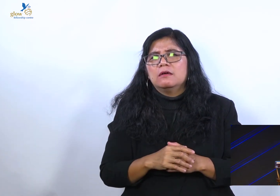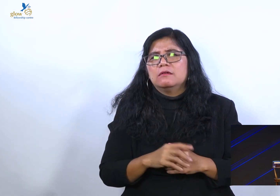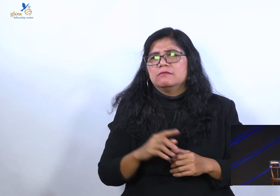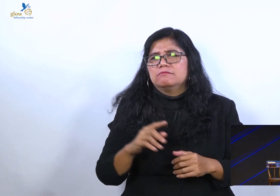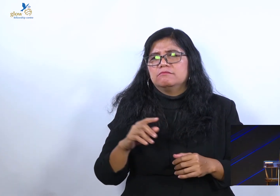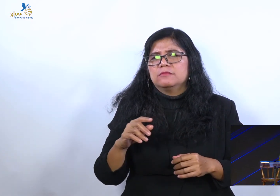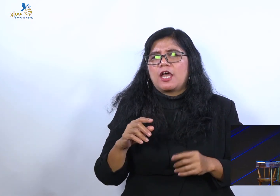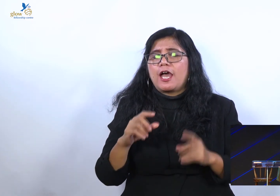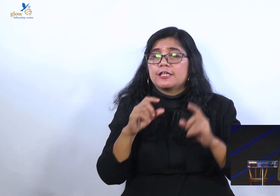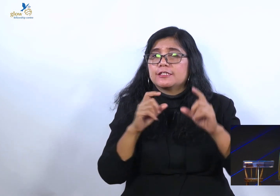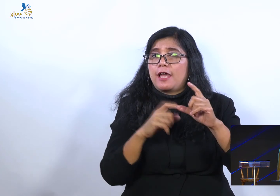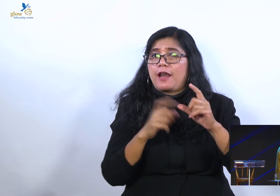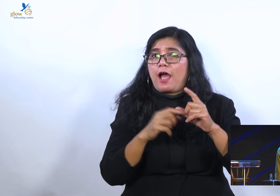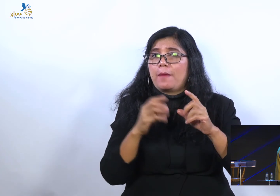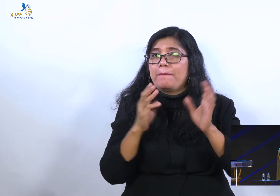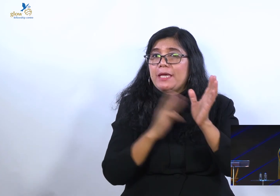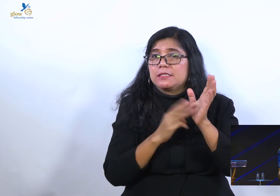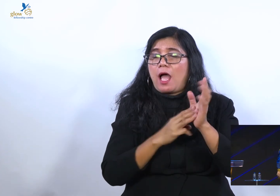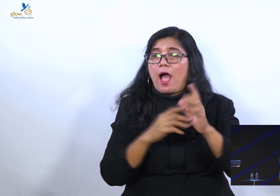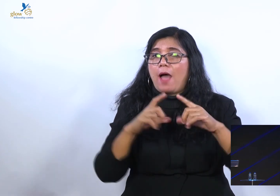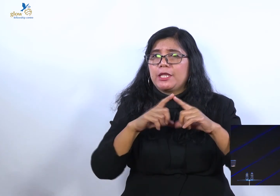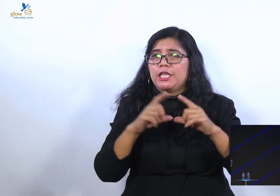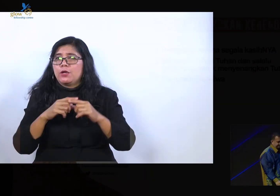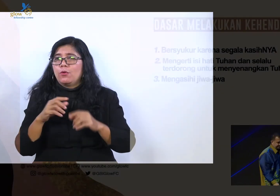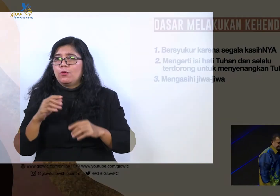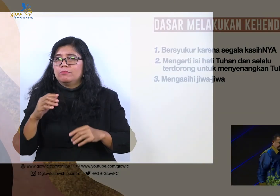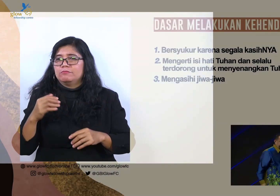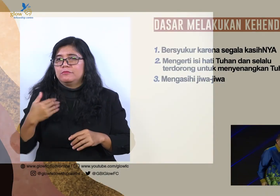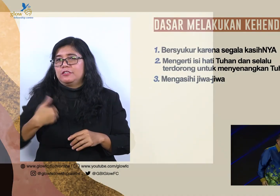Yang setuju katakan, haleluya. Selanjutnya.